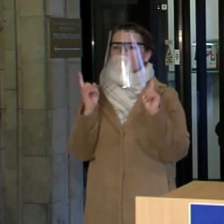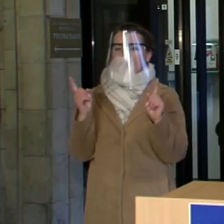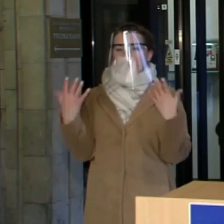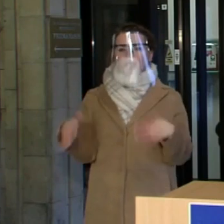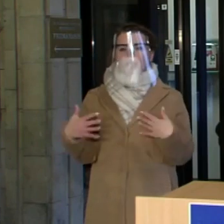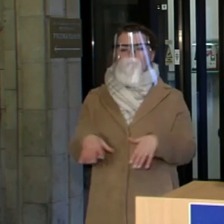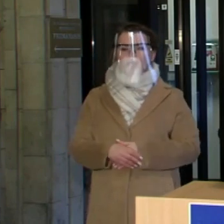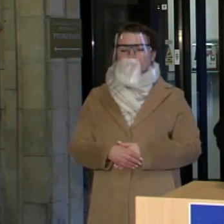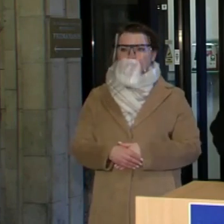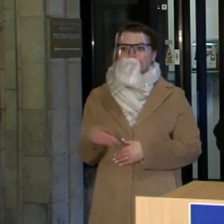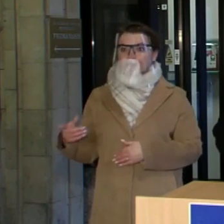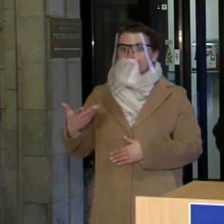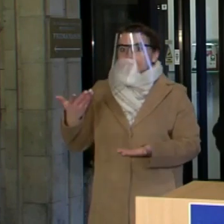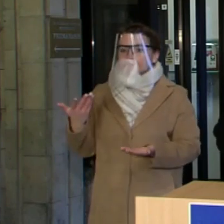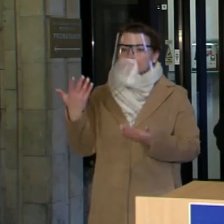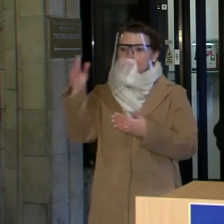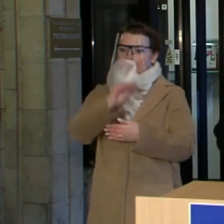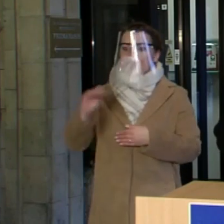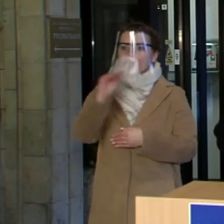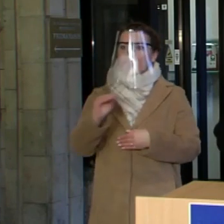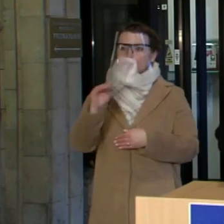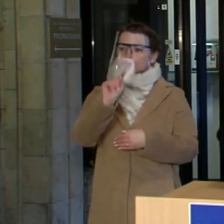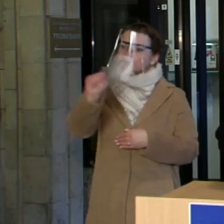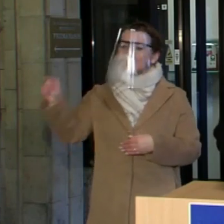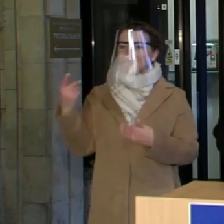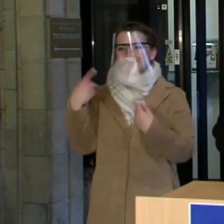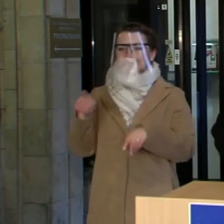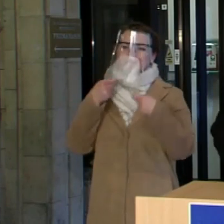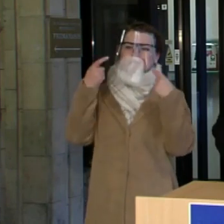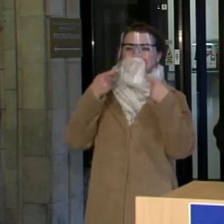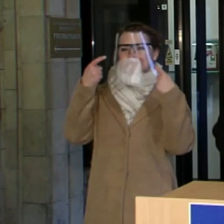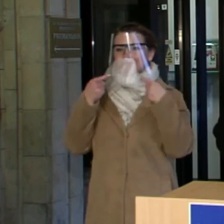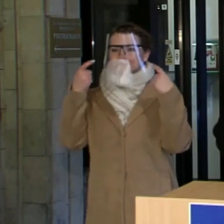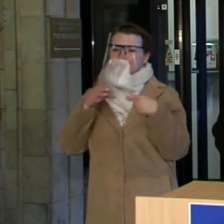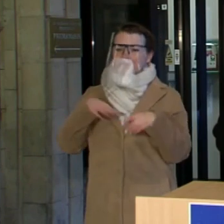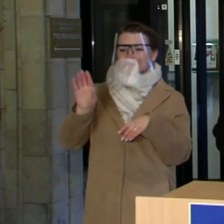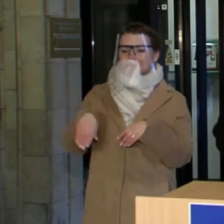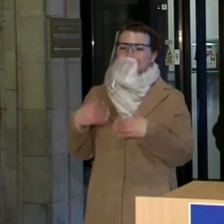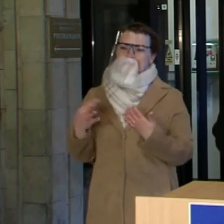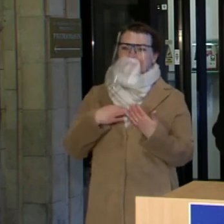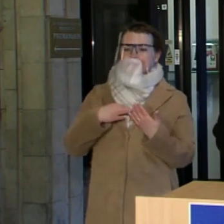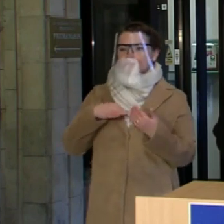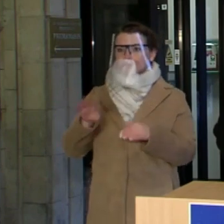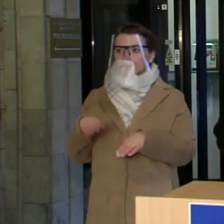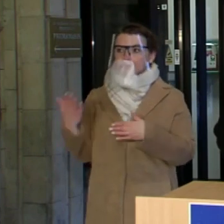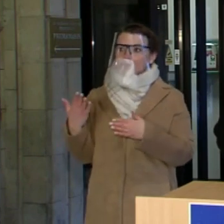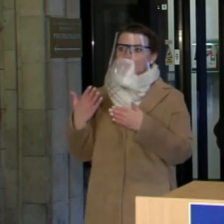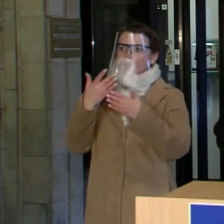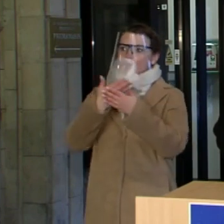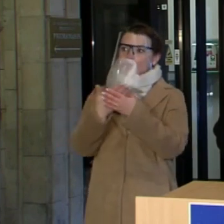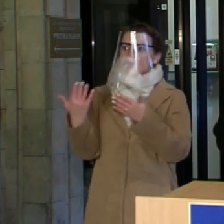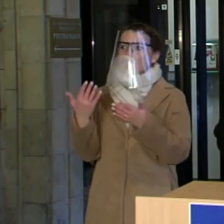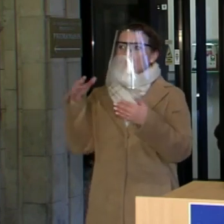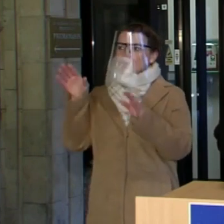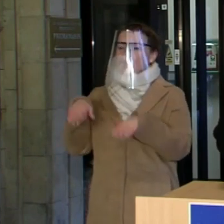Tuo metu turbūt Europoje dar nemažai kas su šypsena palydėdavo tokius steiginius ir sakė, kad